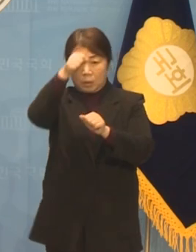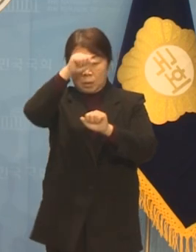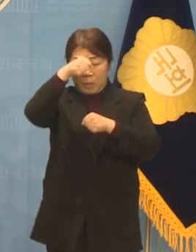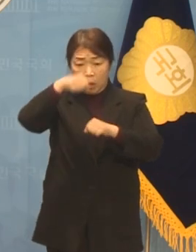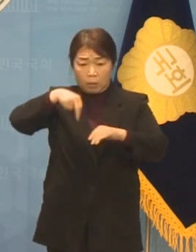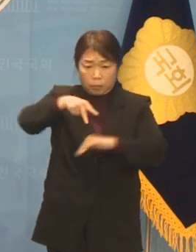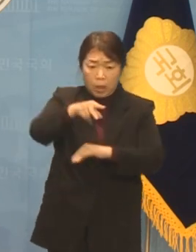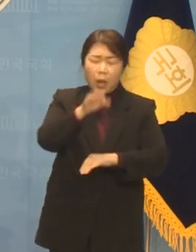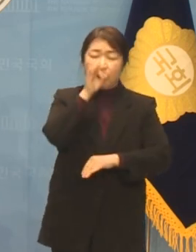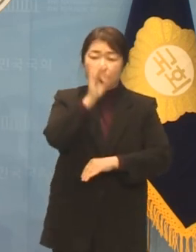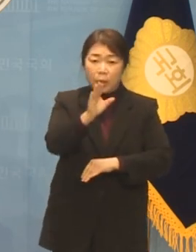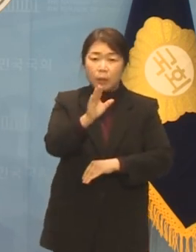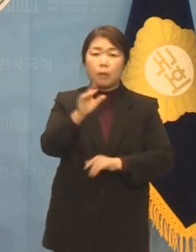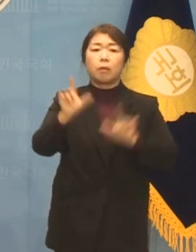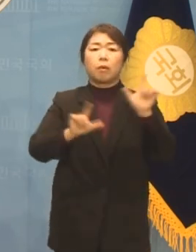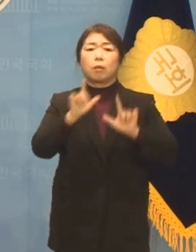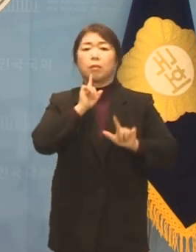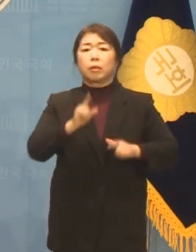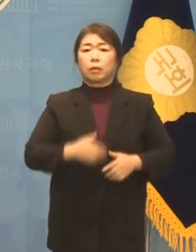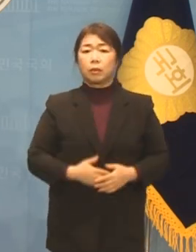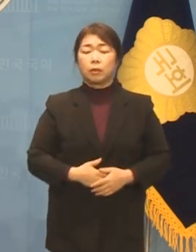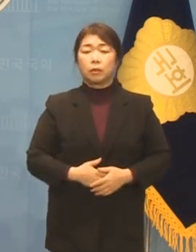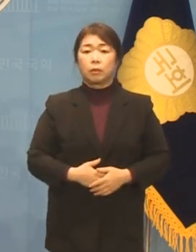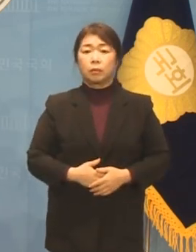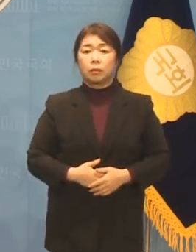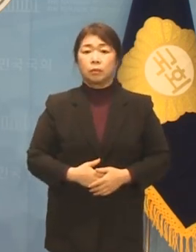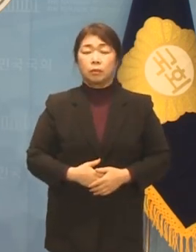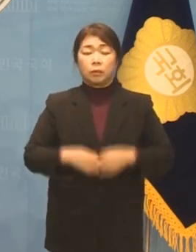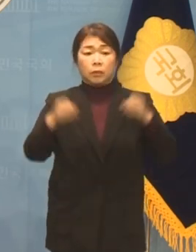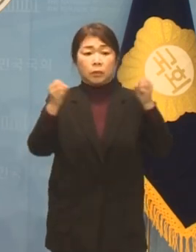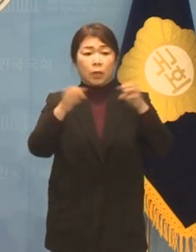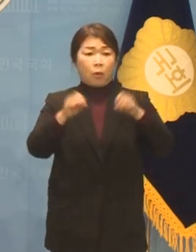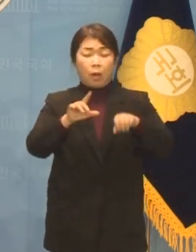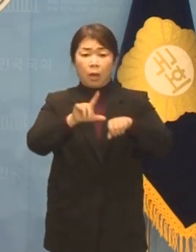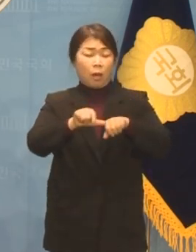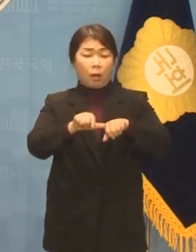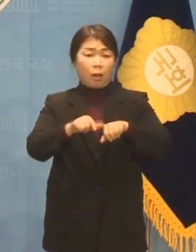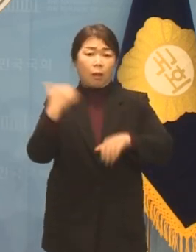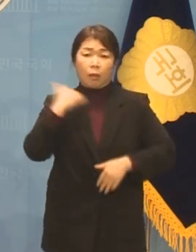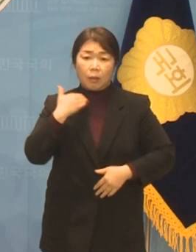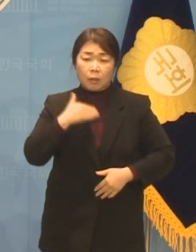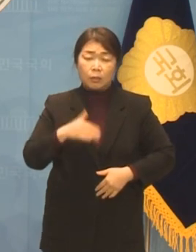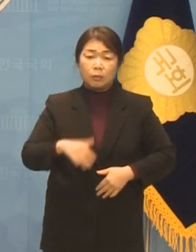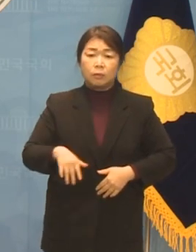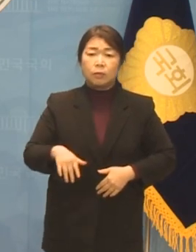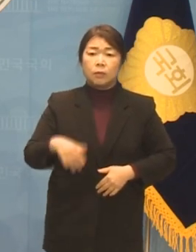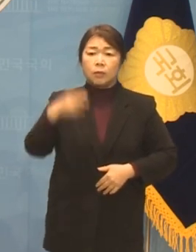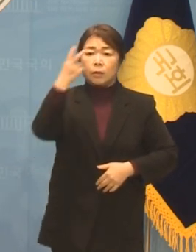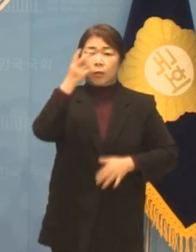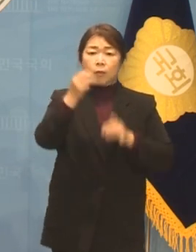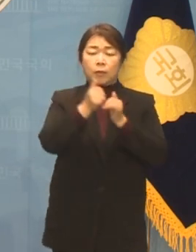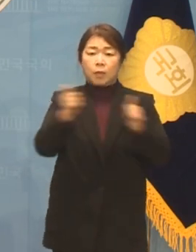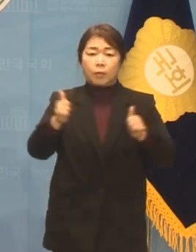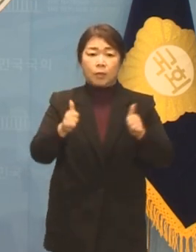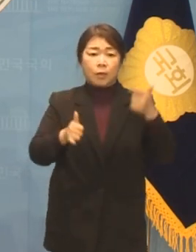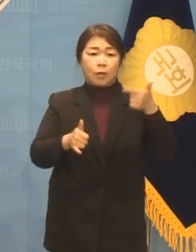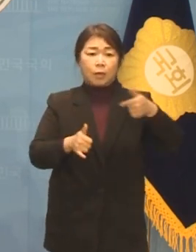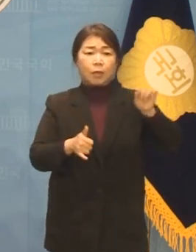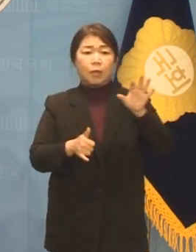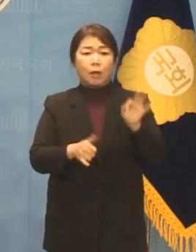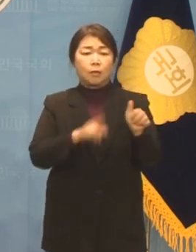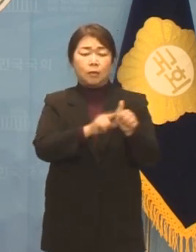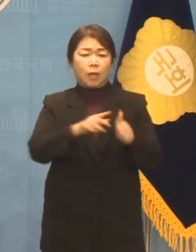없는 상황이었다고 합니다. 대화를 나눌 틈도 없이 경호원들은 강성희 의원을 폭력